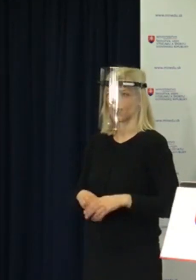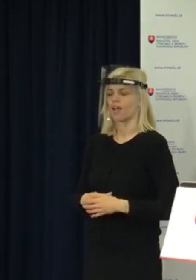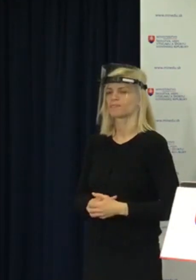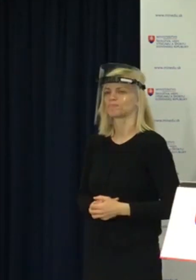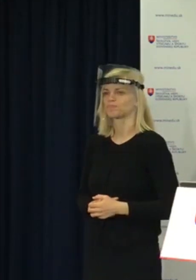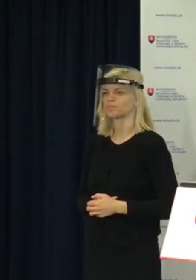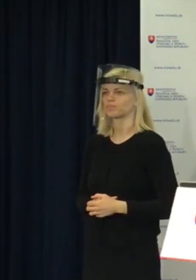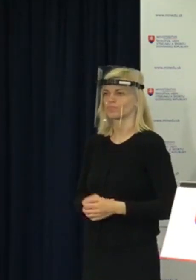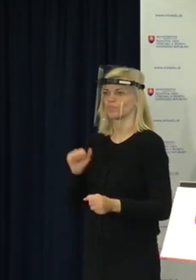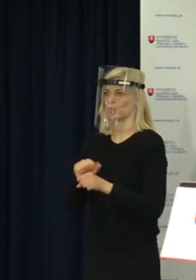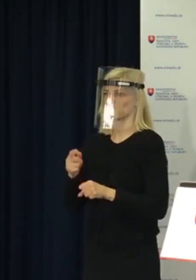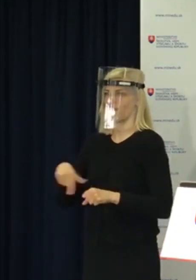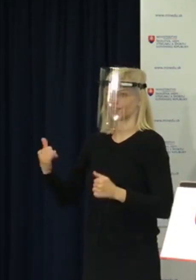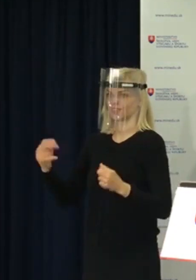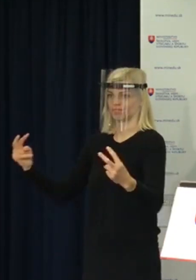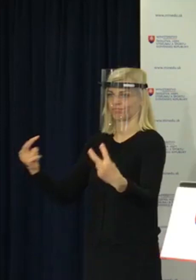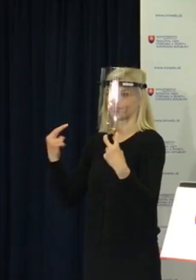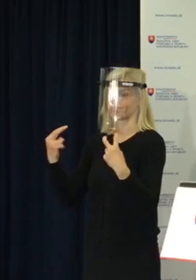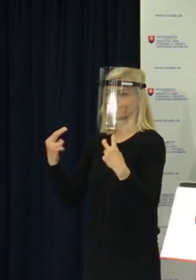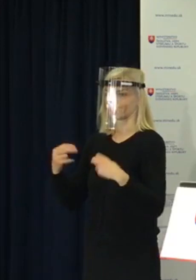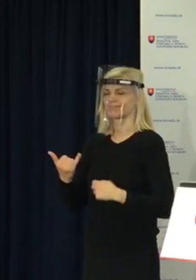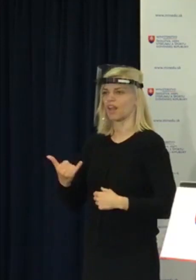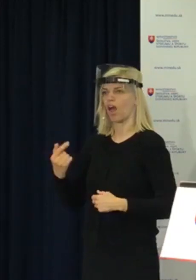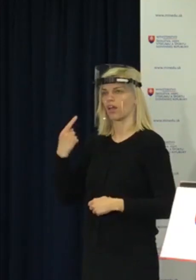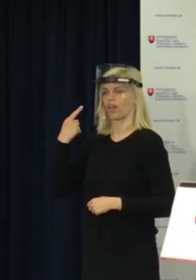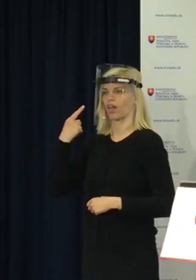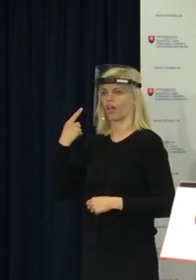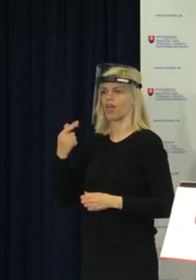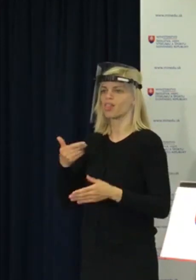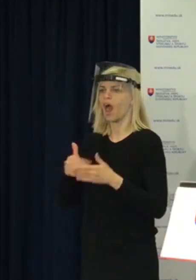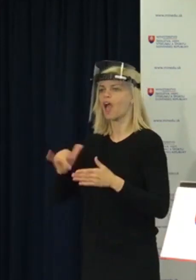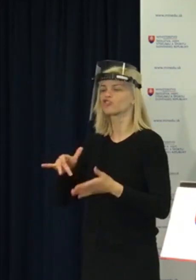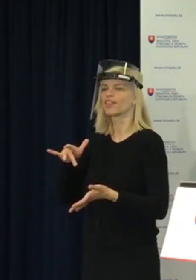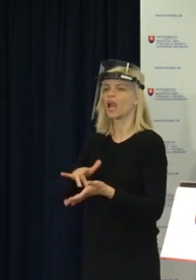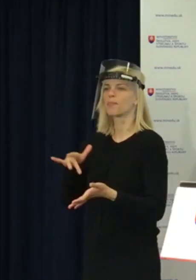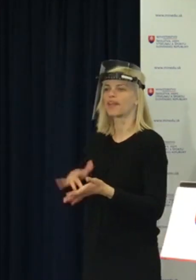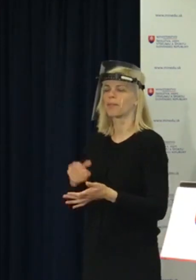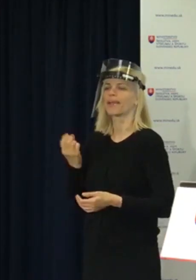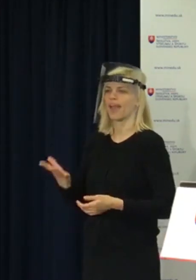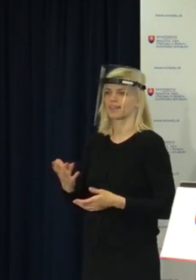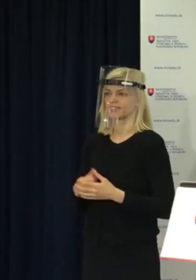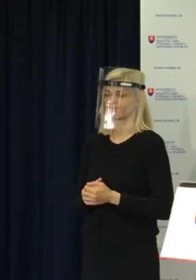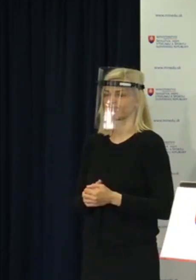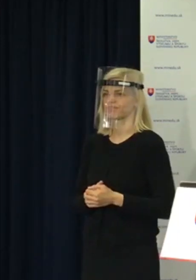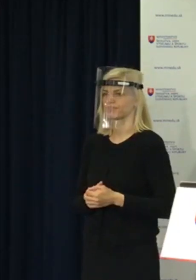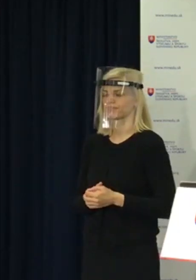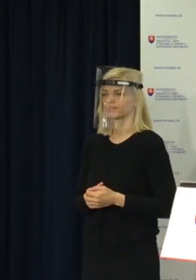Určite mnohí, ktorí nás pozerajú, sa teraz pýtajú na ďalšie termíny, tak aspoň tie najhlavnejšie, ktoré sú.